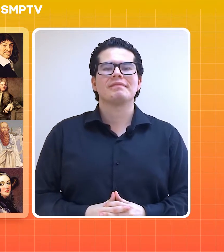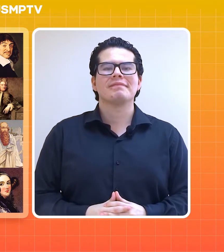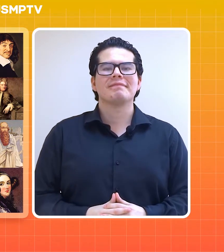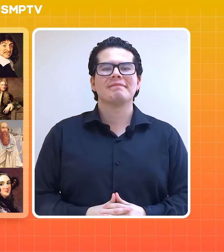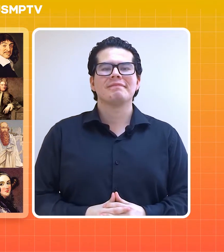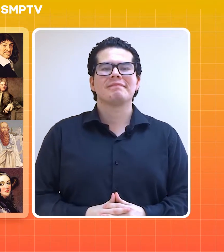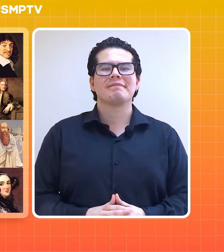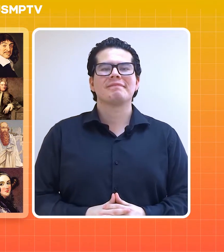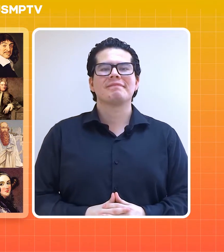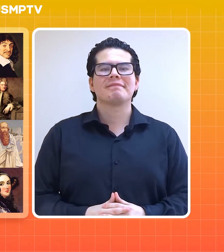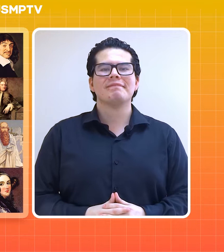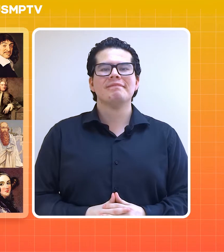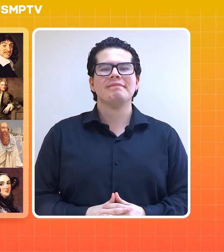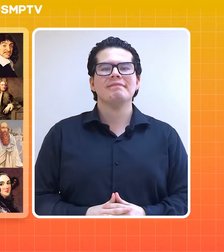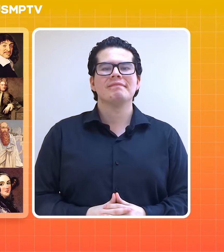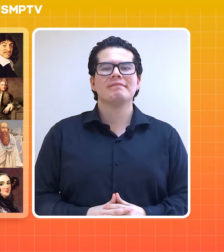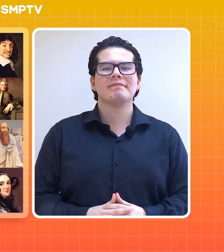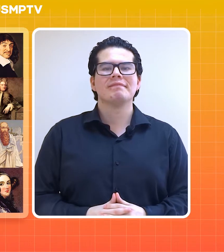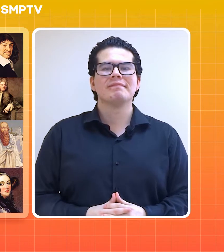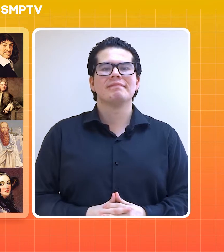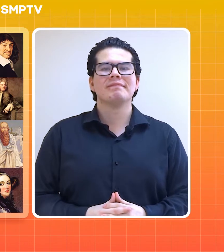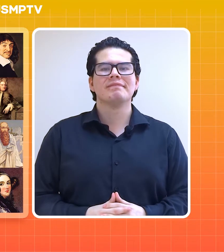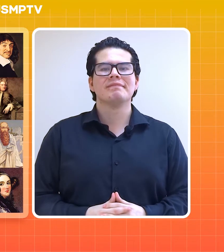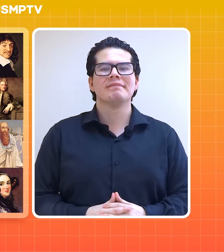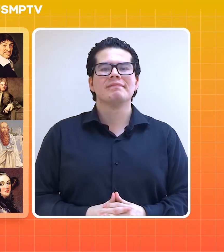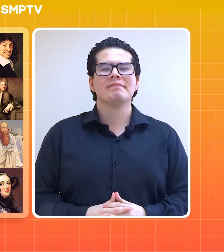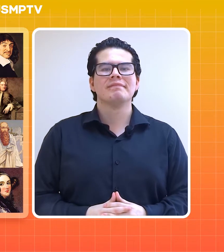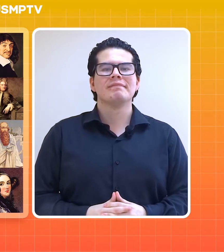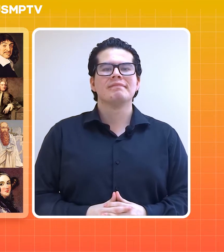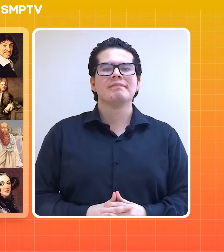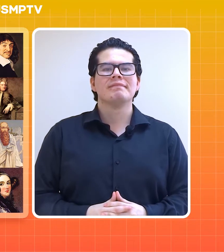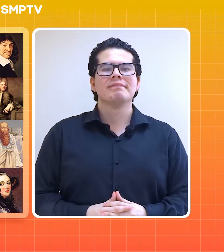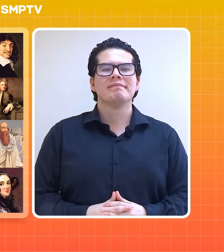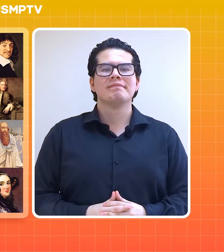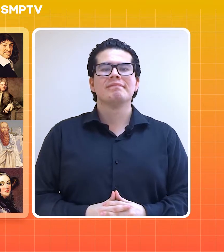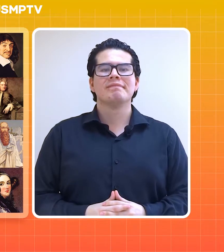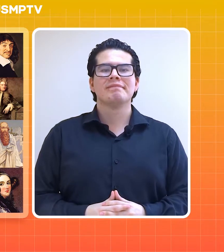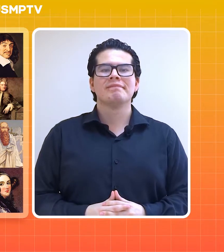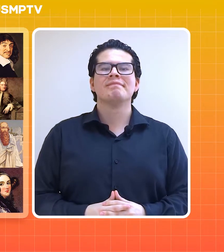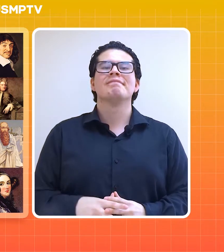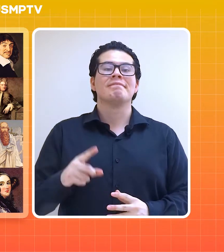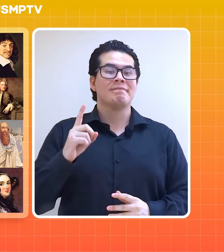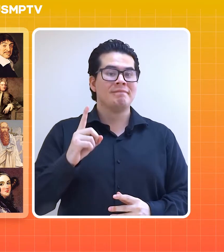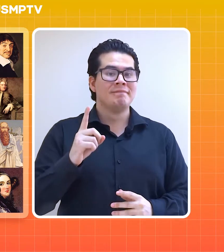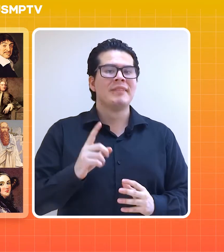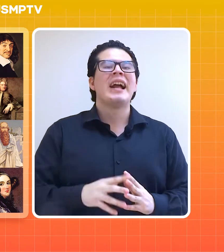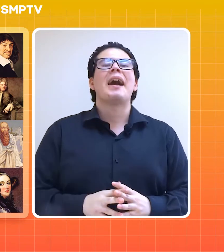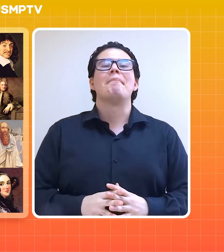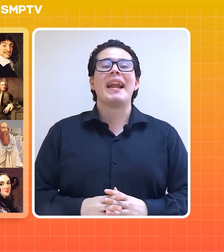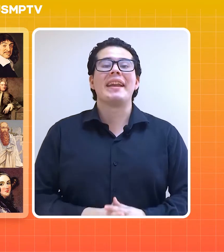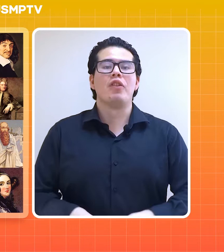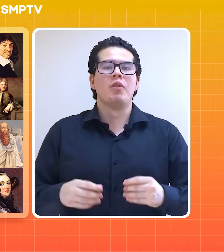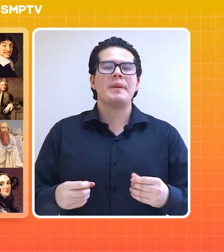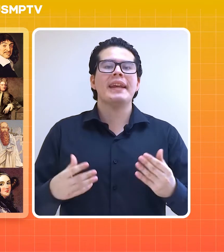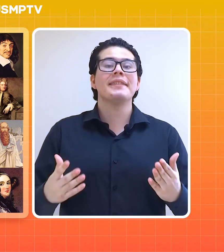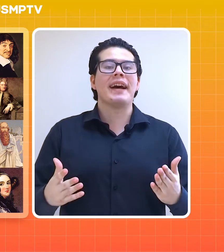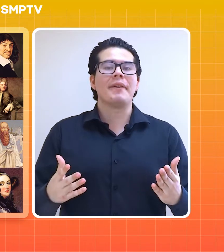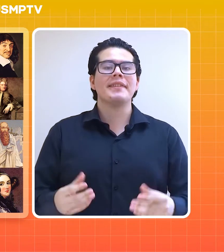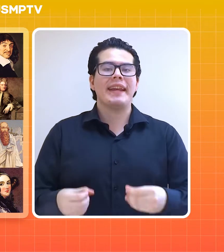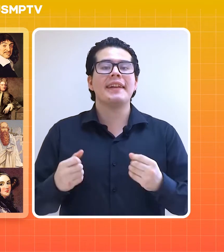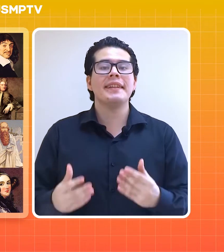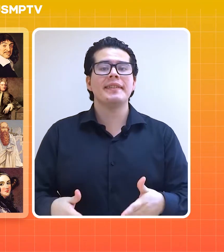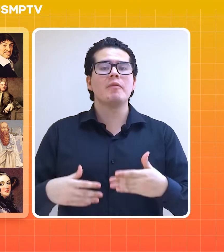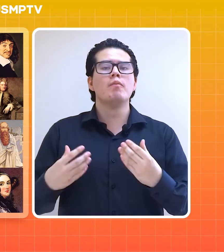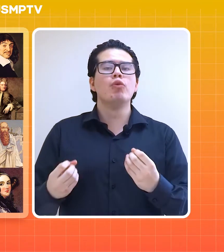ya me interesa el toque de todo. Porque si aprender más sobre la regla de tres quieres, entonces conocer los orígenes de este tema debes. Vale, como bien